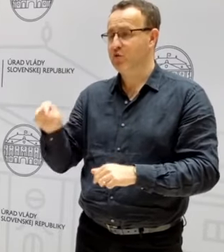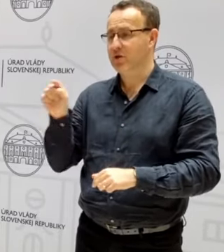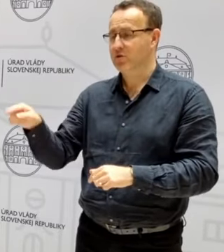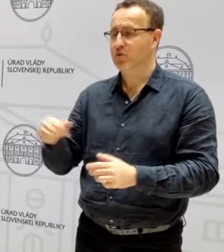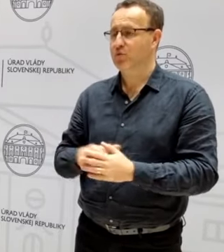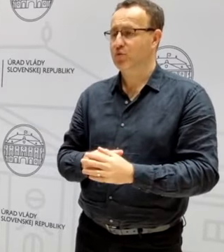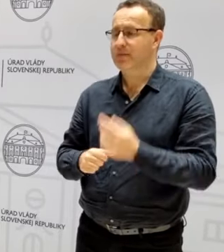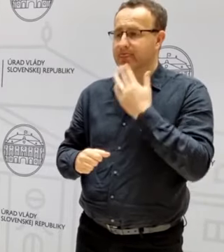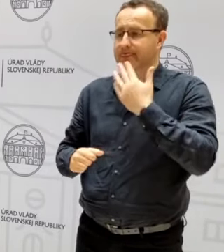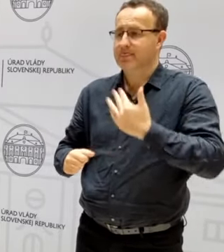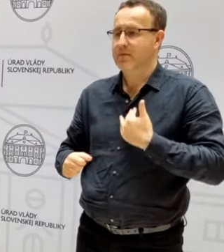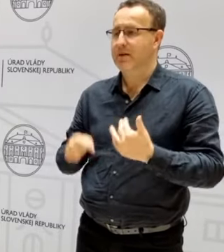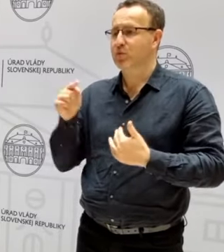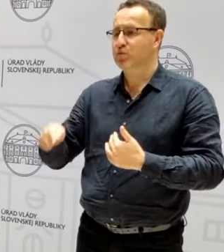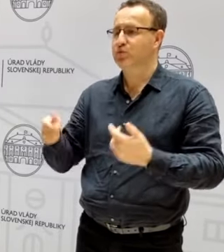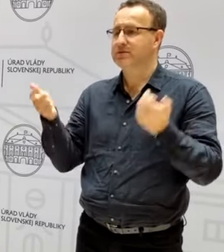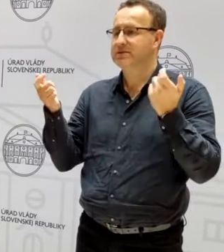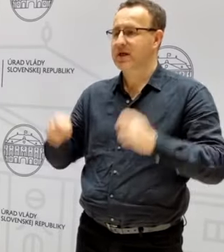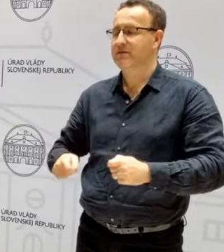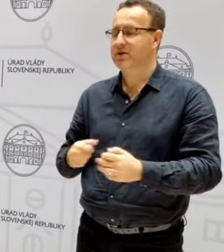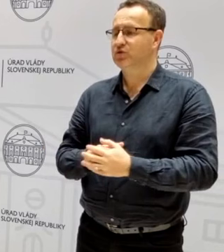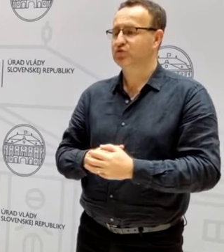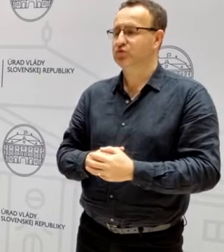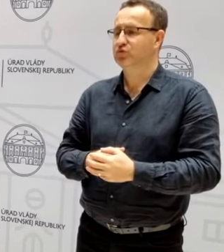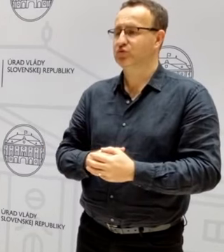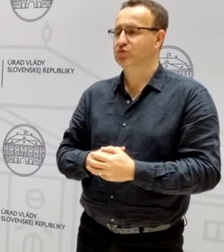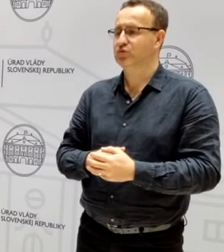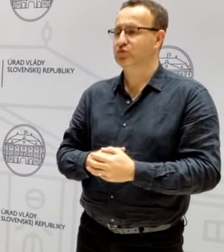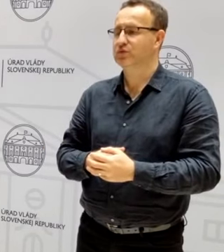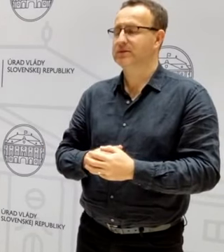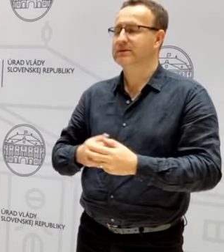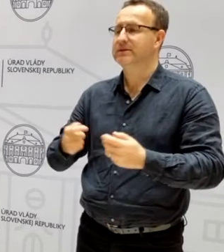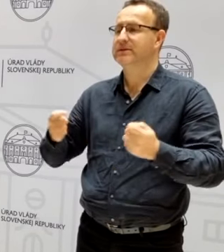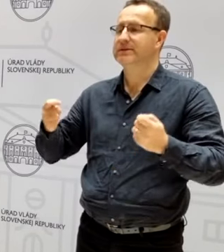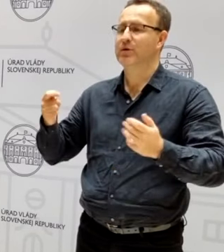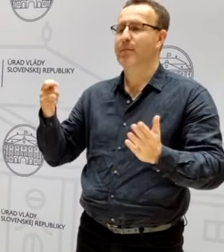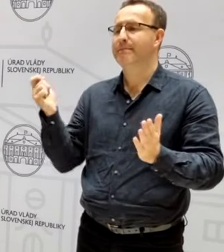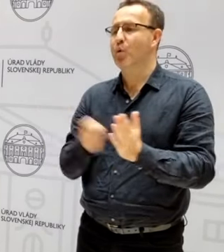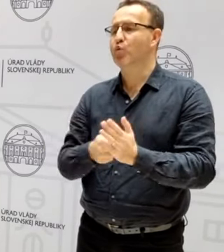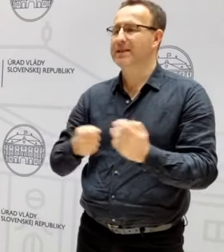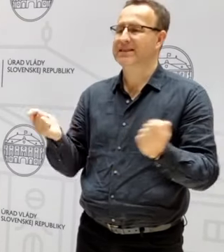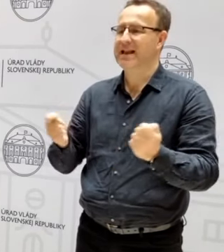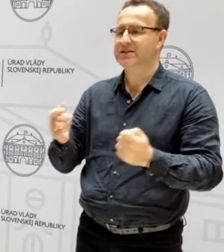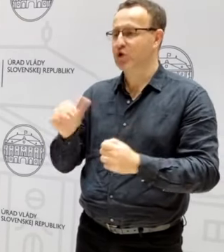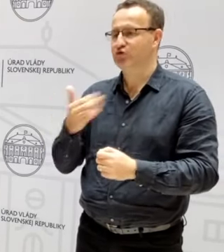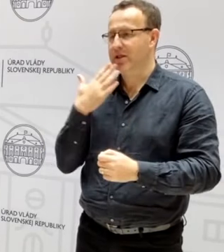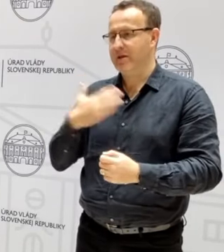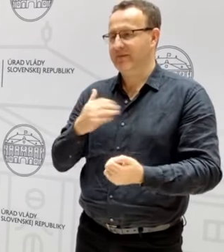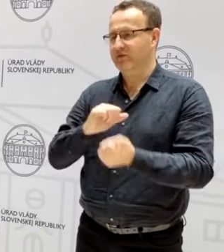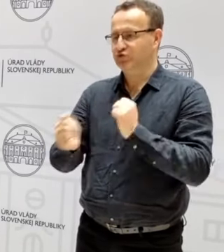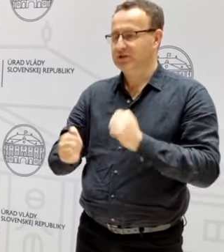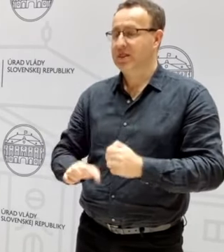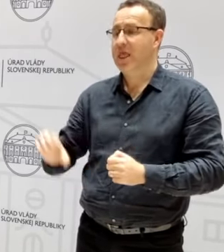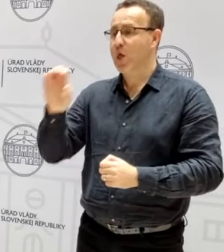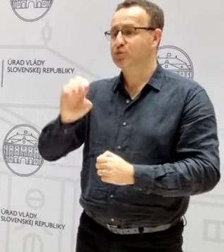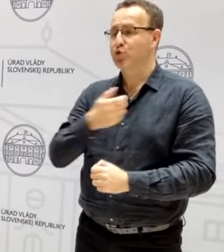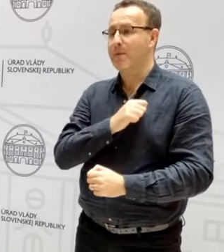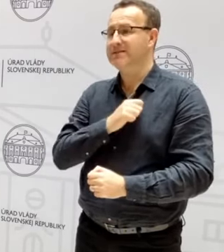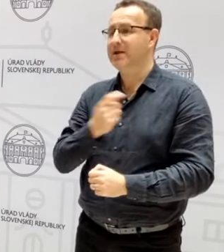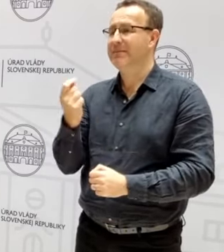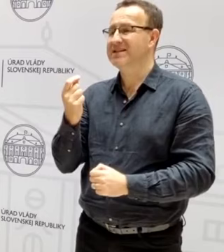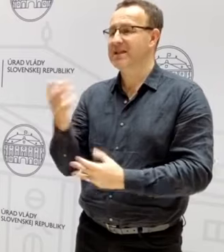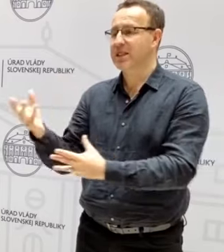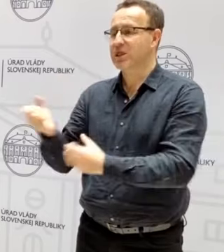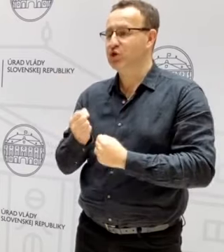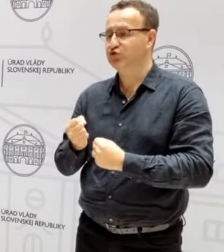že nemáme tú záverečnú sankciu vyčíslenú, tak nám Európska komisia zadržiava zdroje,